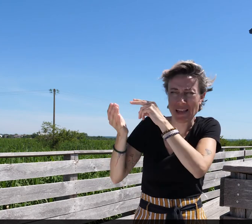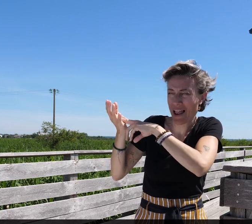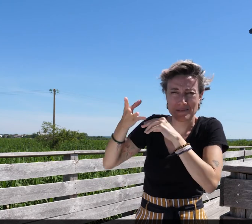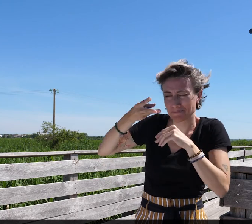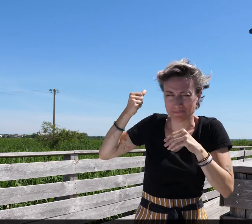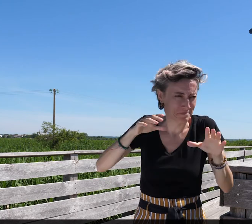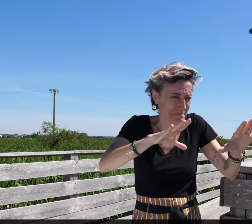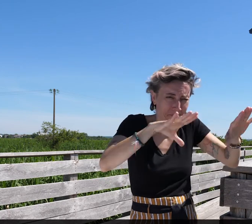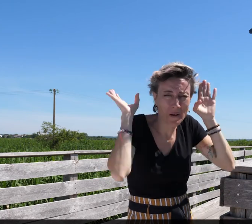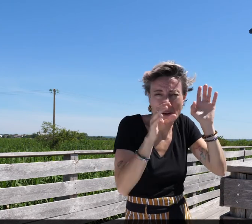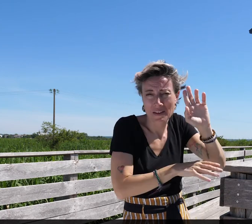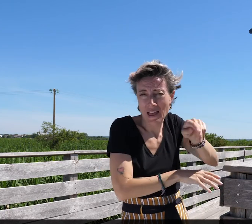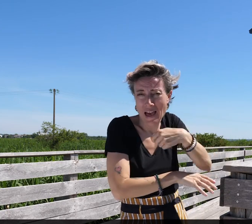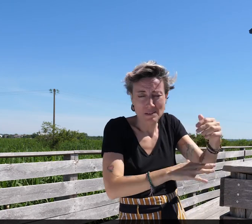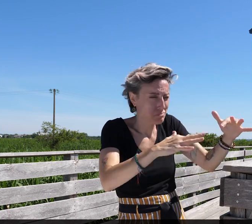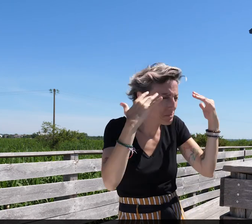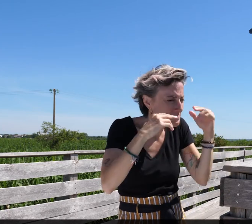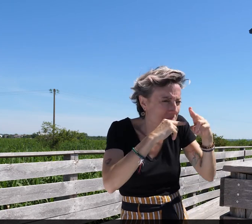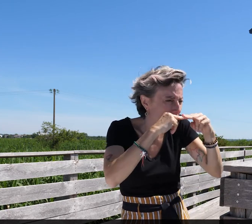pour se plonger dans une nature foisonnante.